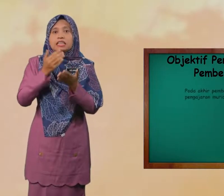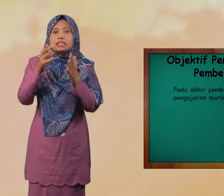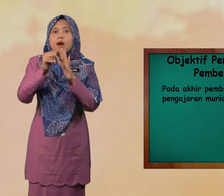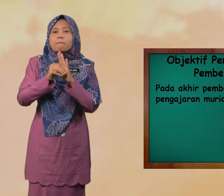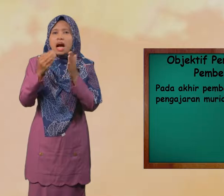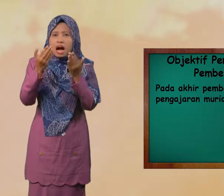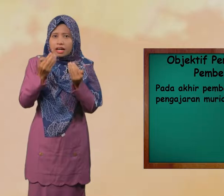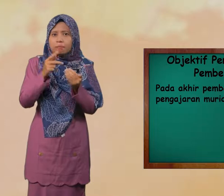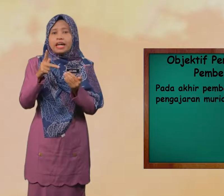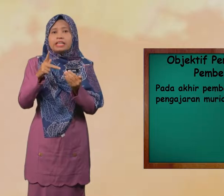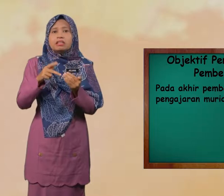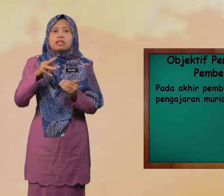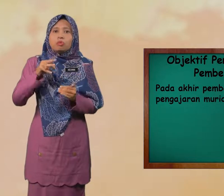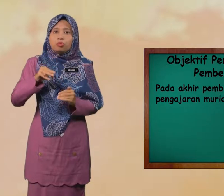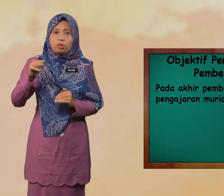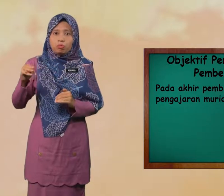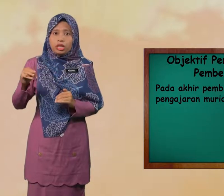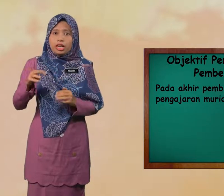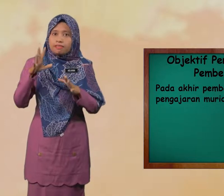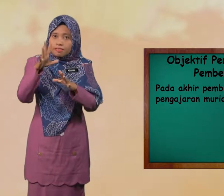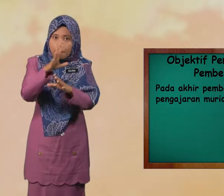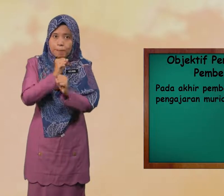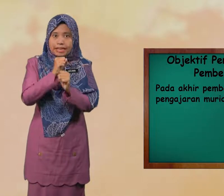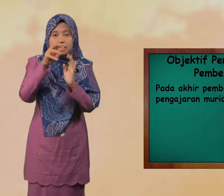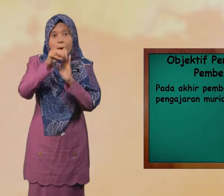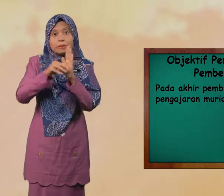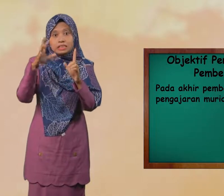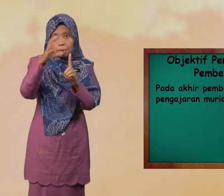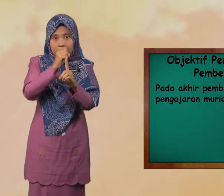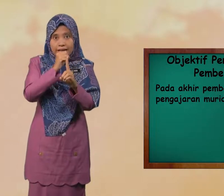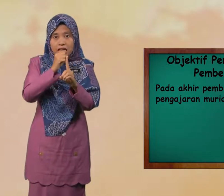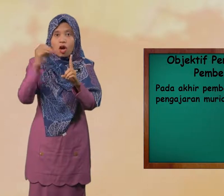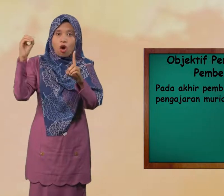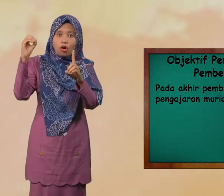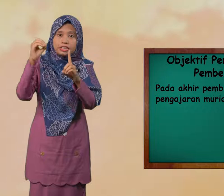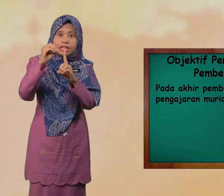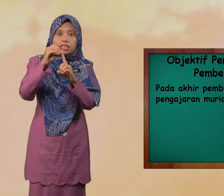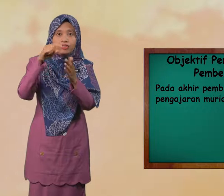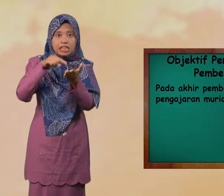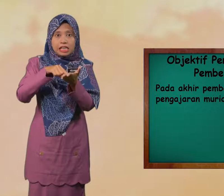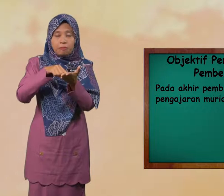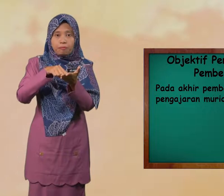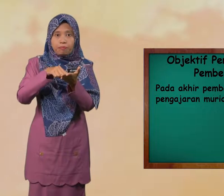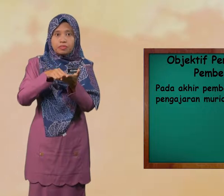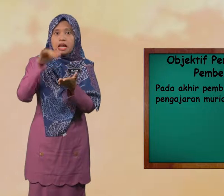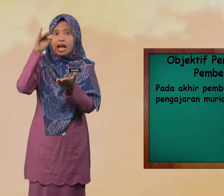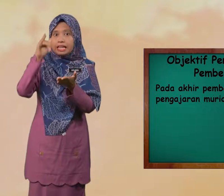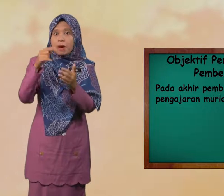mengharapkan murid-murid dapat mencapai objektif ini Yang